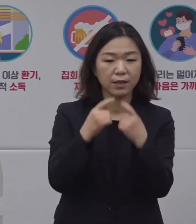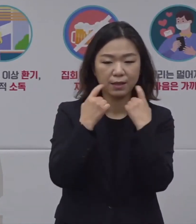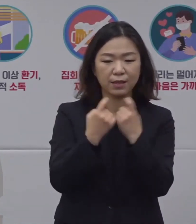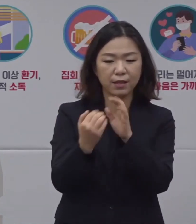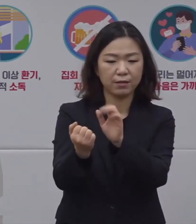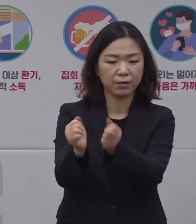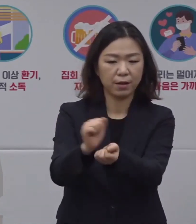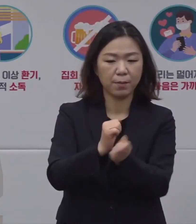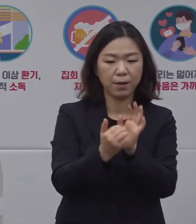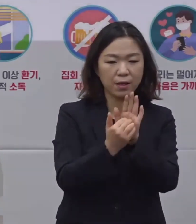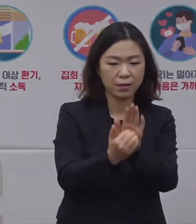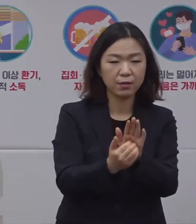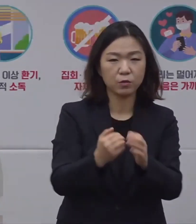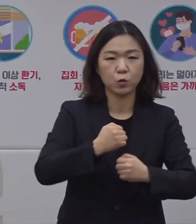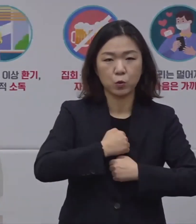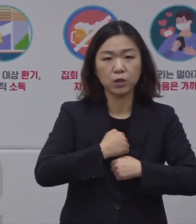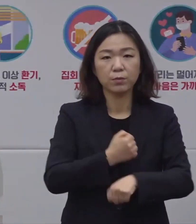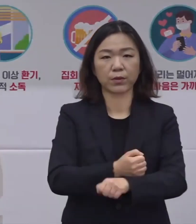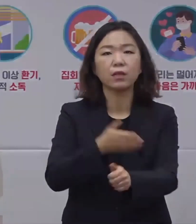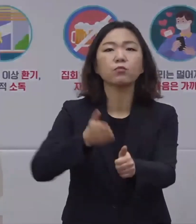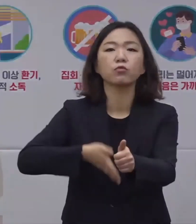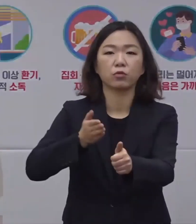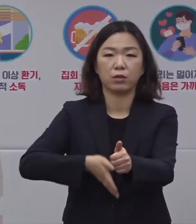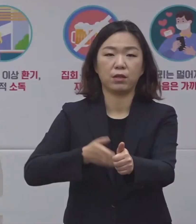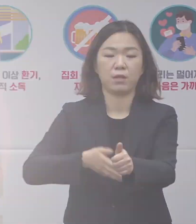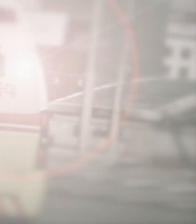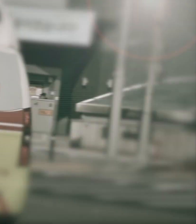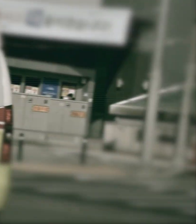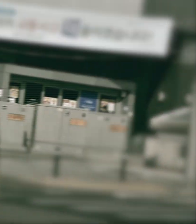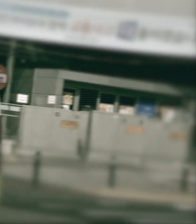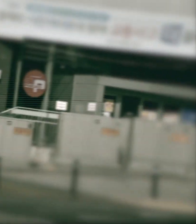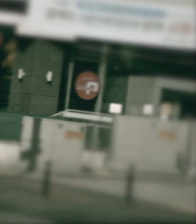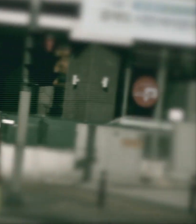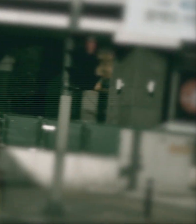그런 개인 모임에 자제 권고를 걸은 것입니다.